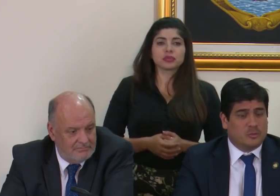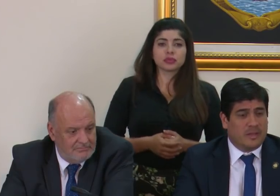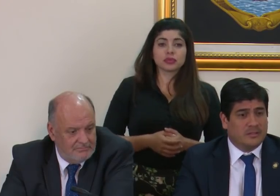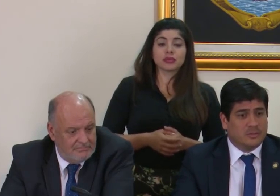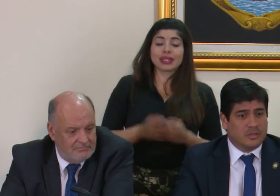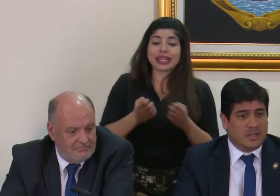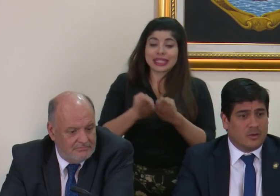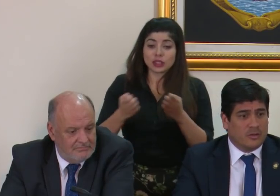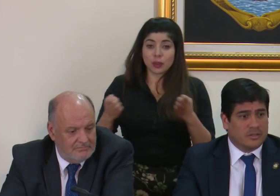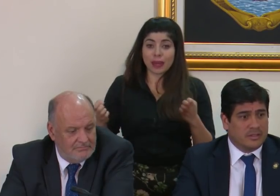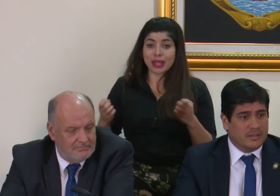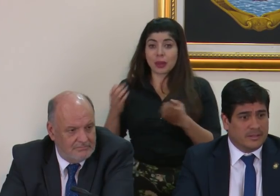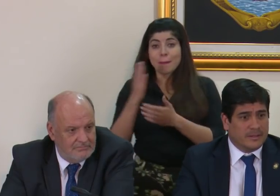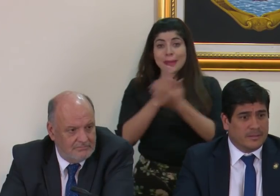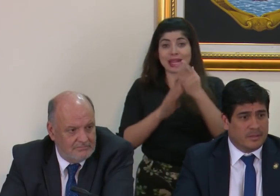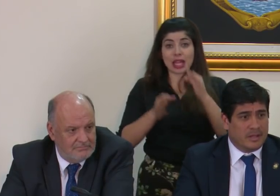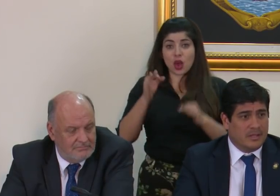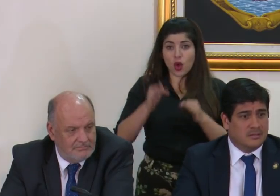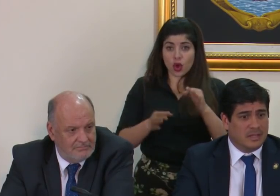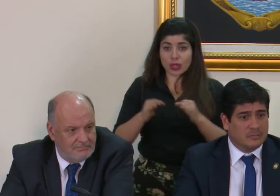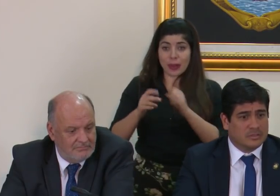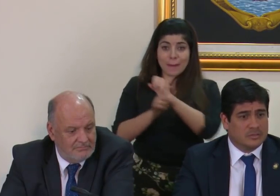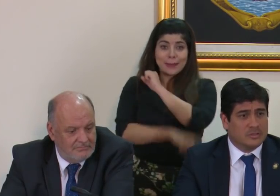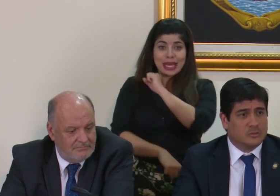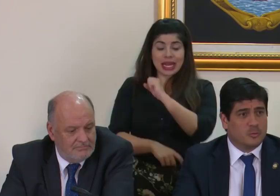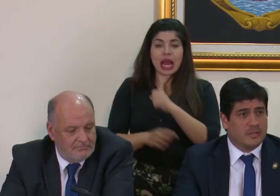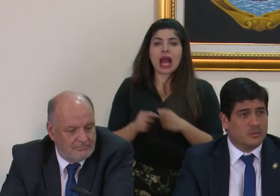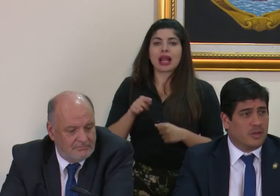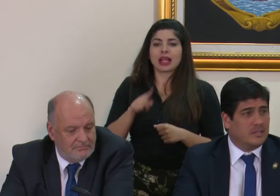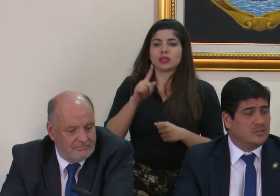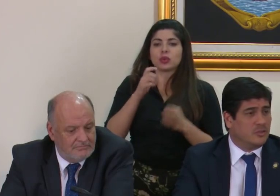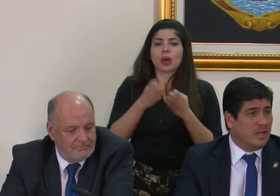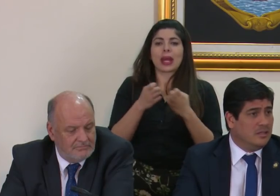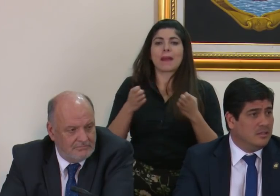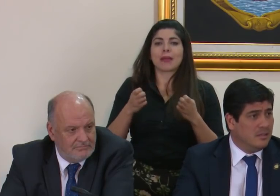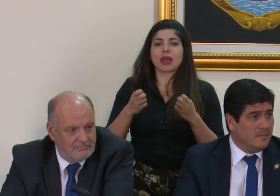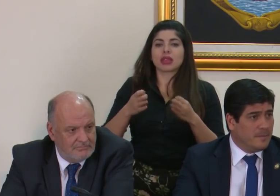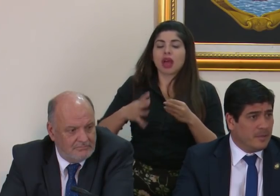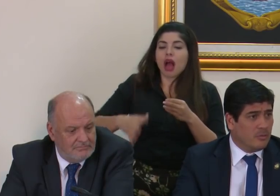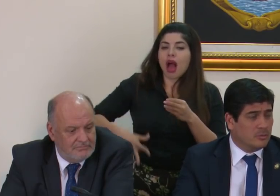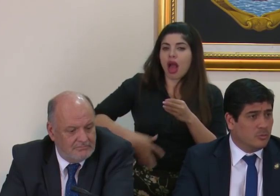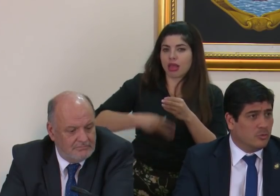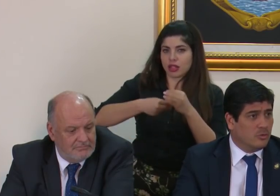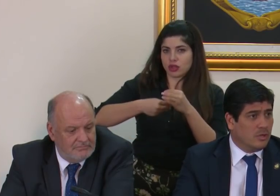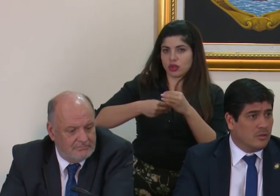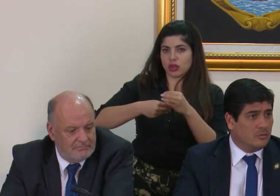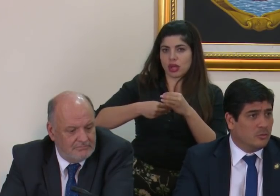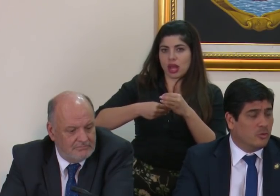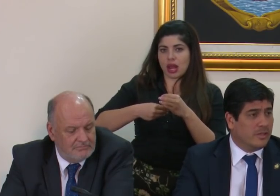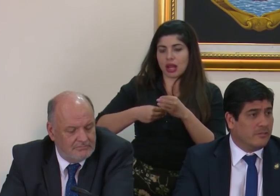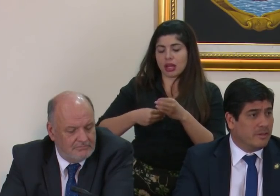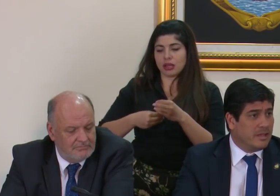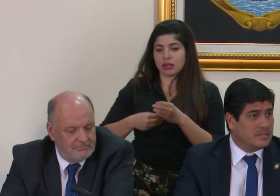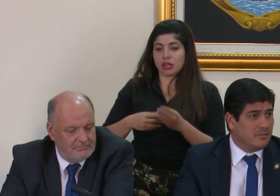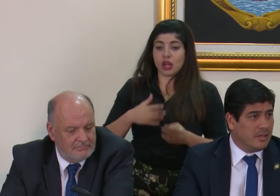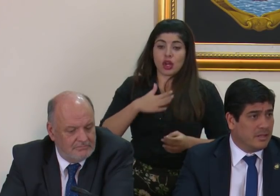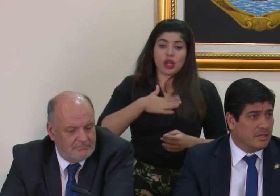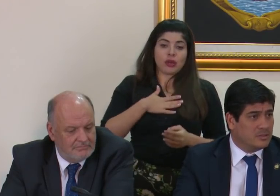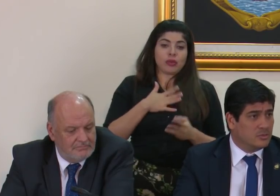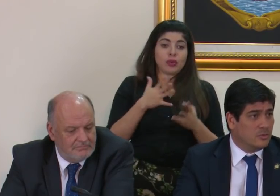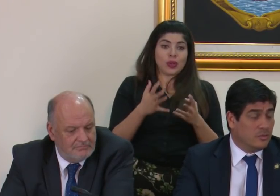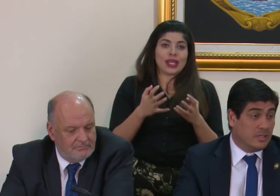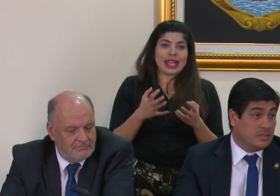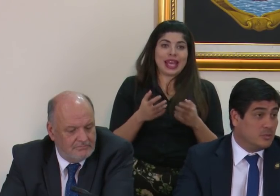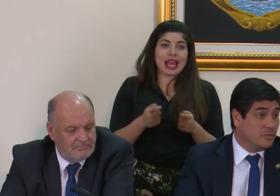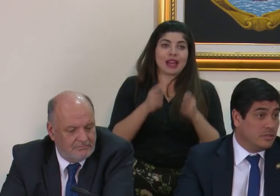el instrumento de la corte penal digamos que es un instrumento adicional en cuanto uno de uno querría llevar